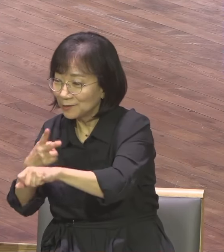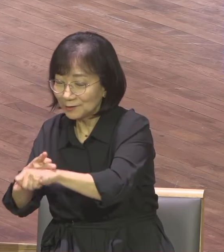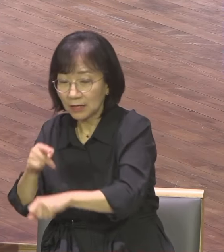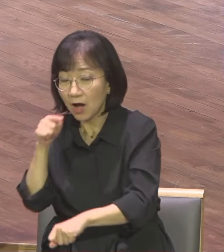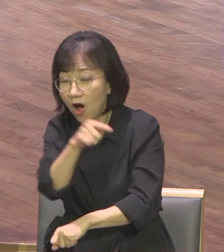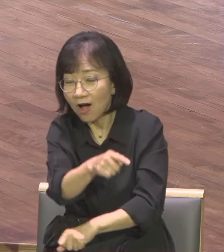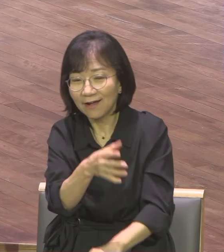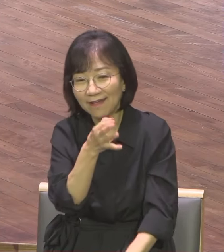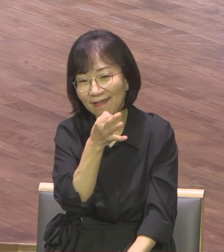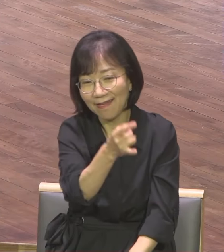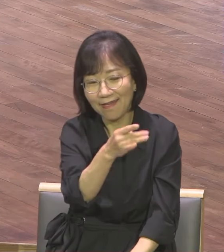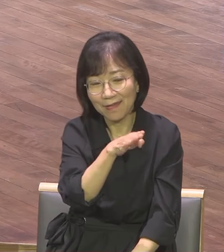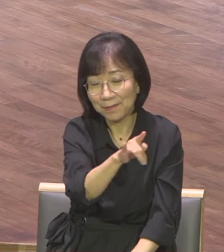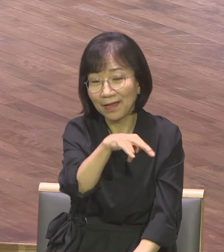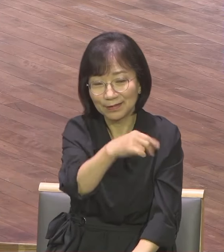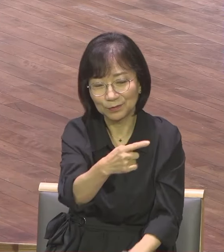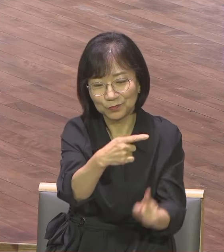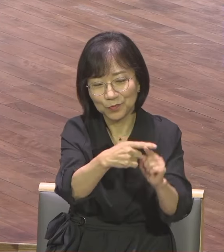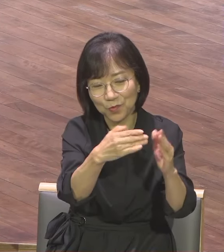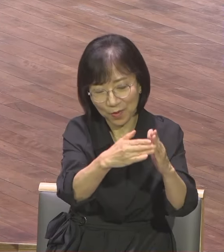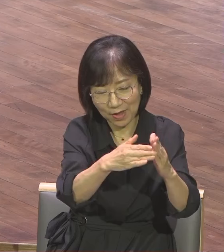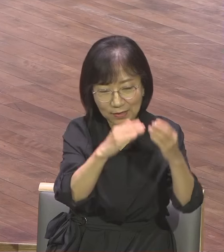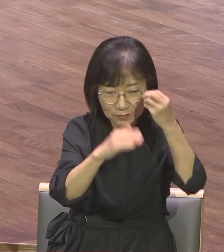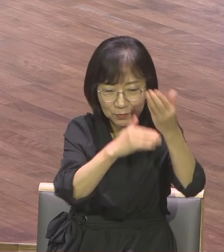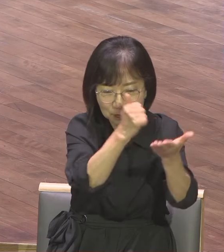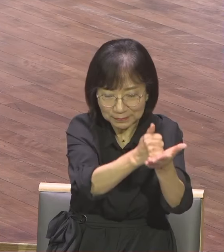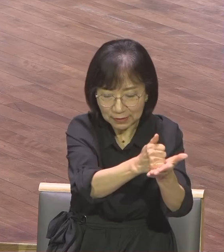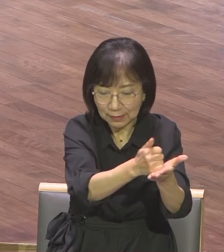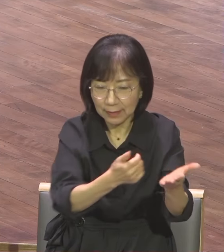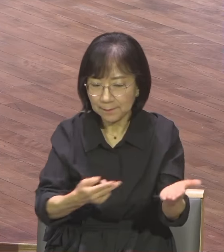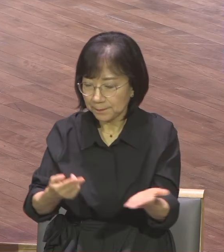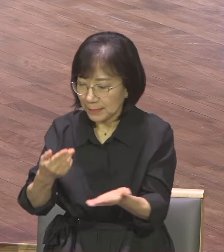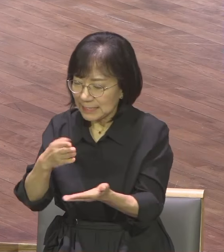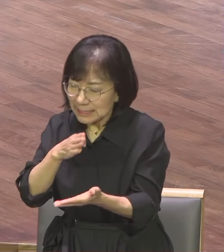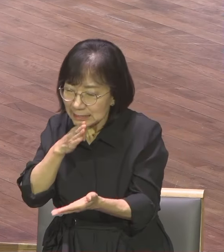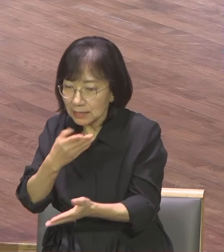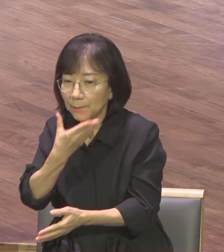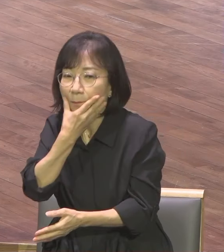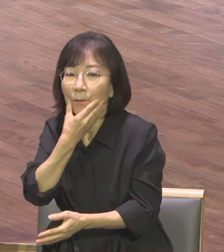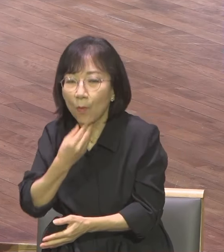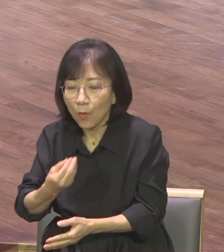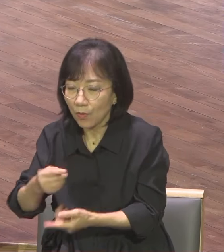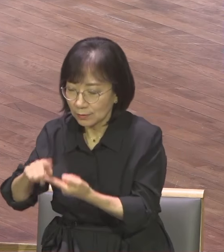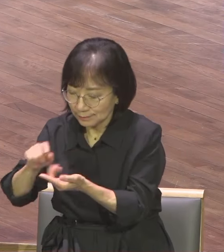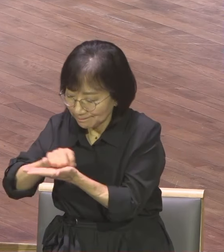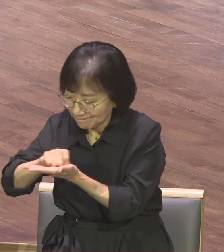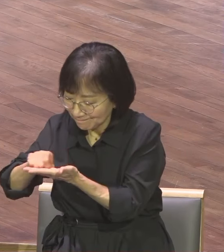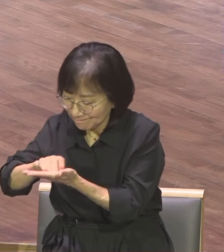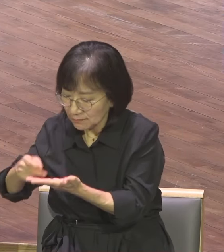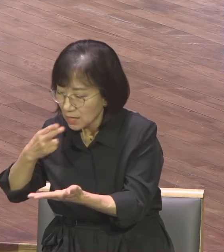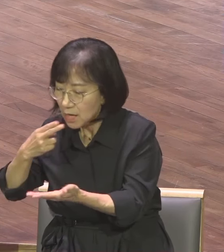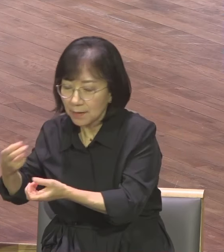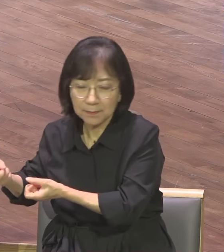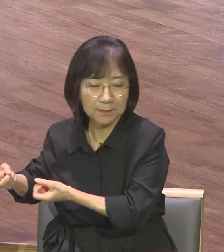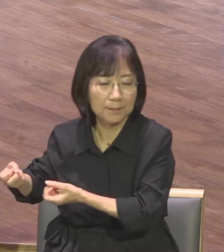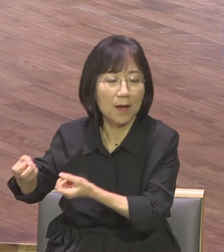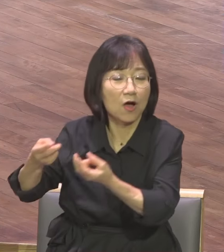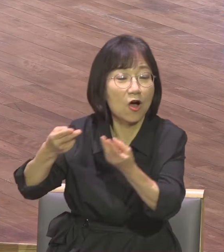1장을 통해 진정한 복이 무엇인지 우리에게 보여주고 있어요 오늘 본문의 말씀을